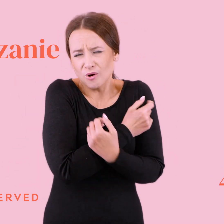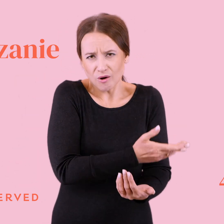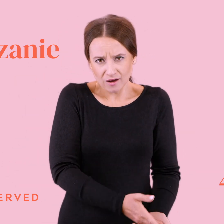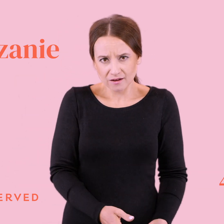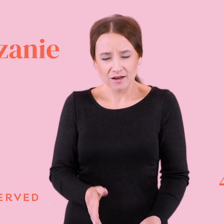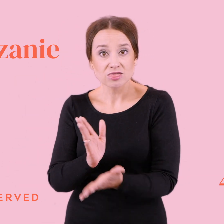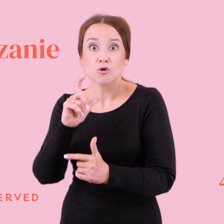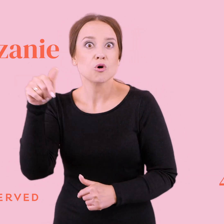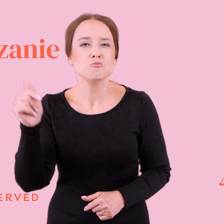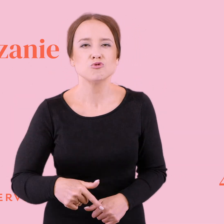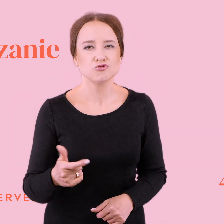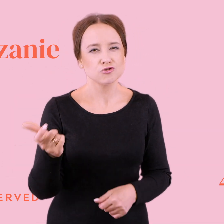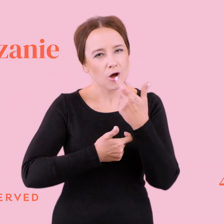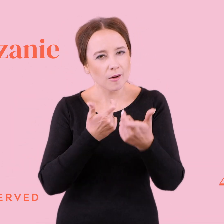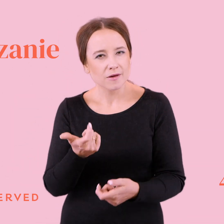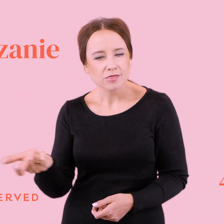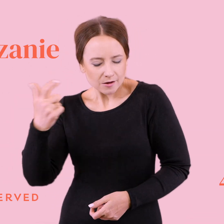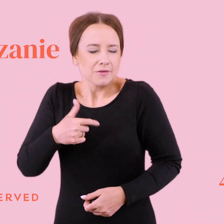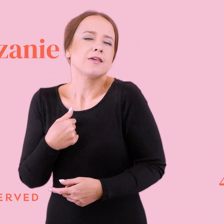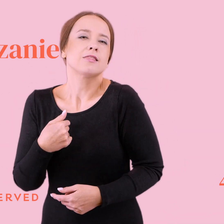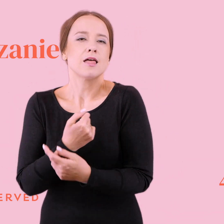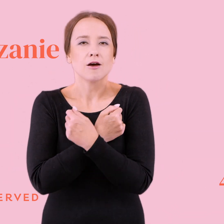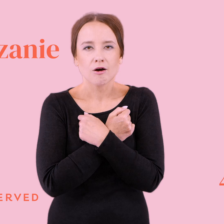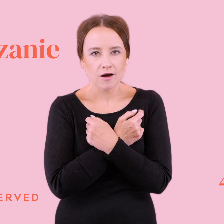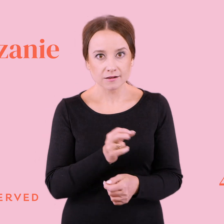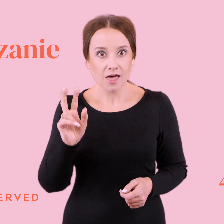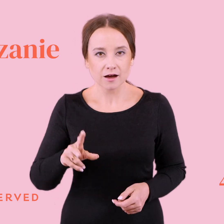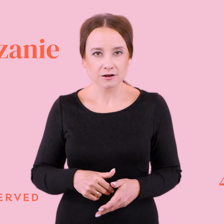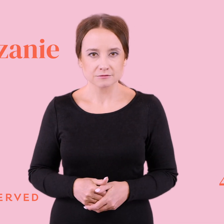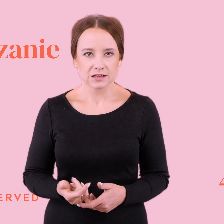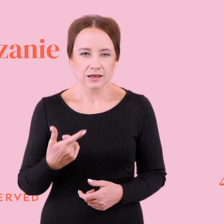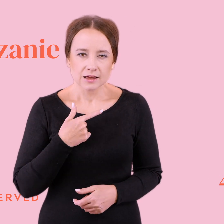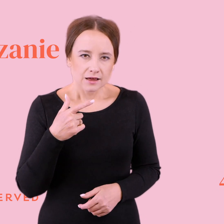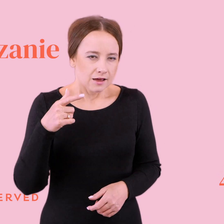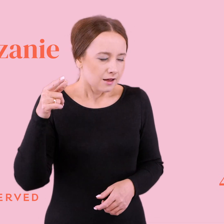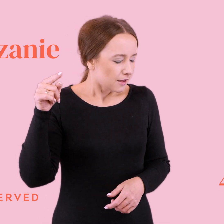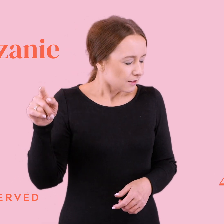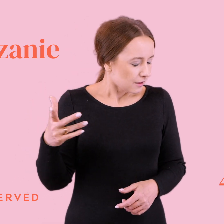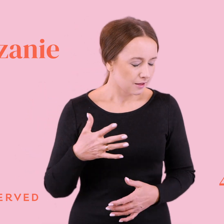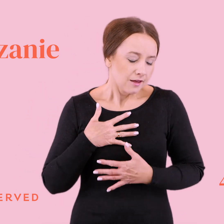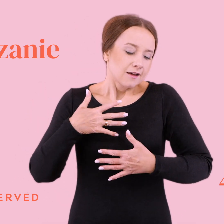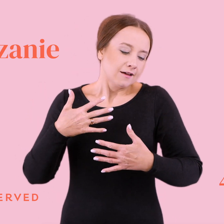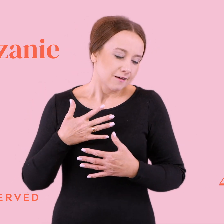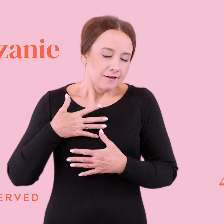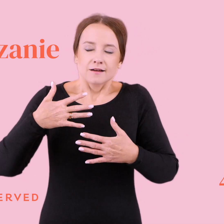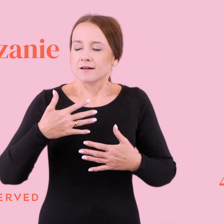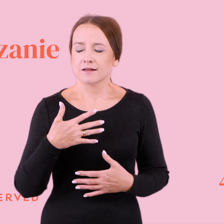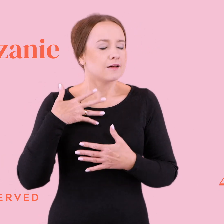Jedyne, co musisz zrobić, to kochać mnie. Tak. Przez ciebie wzdycham. Ach, ach, ach, o. Jestem